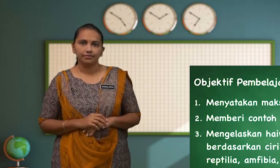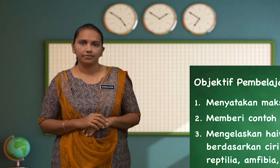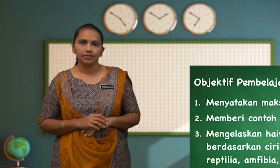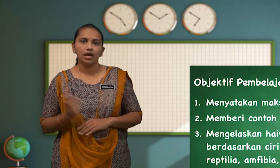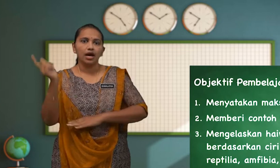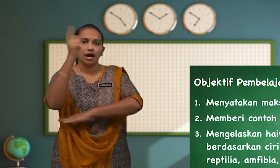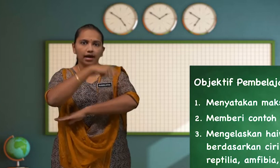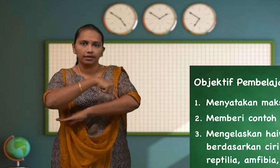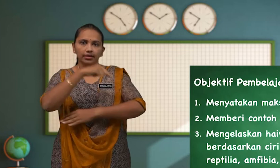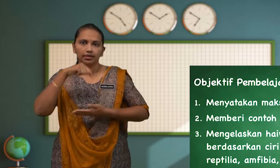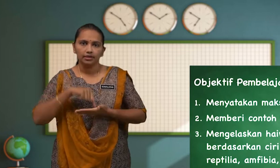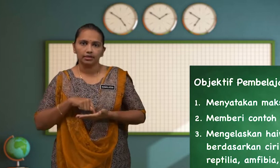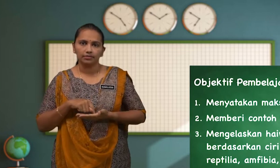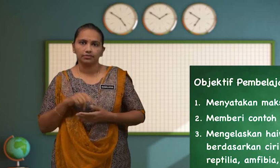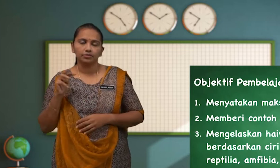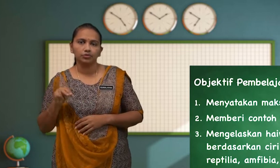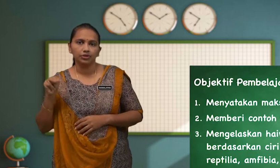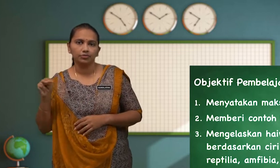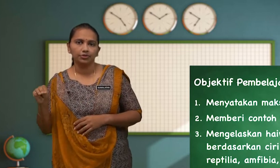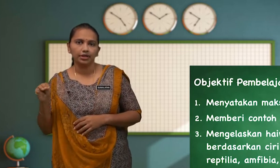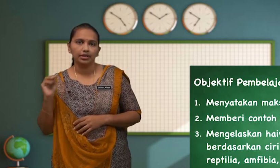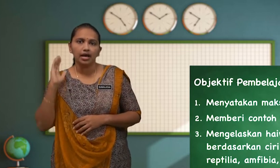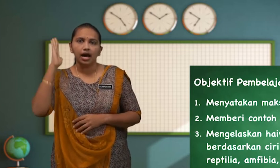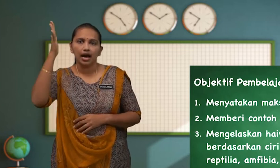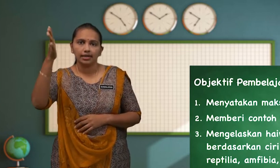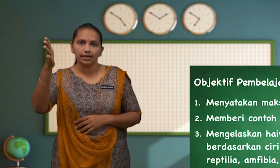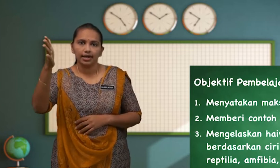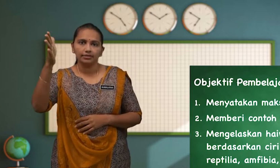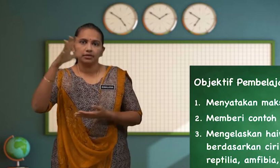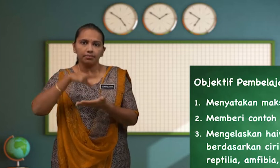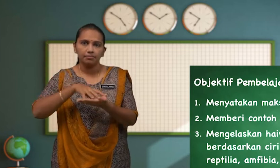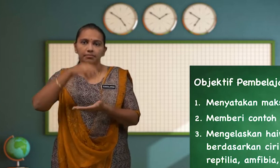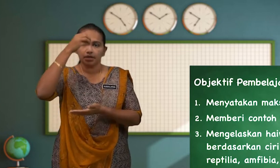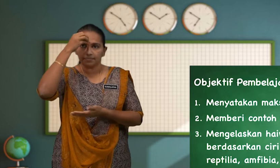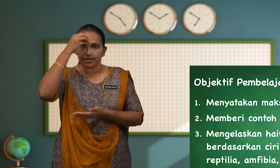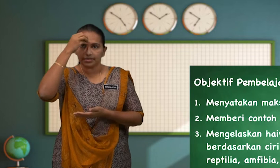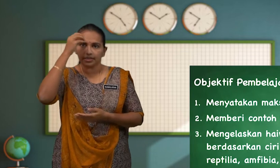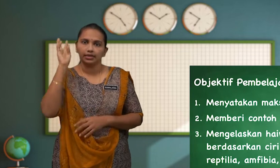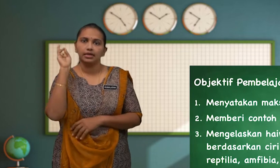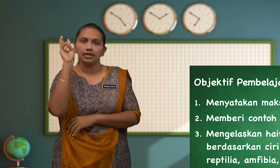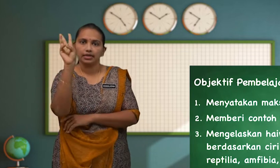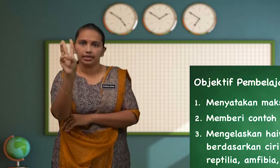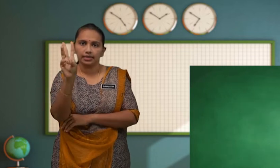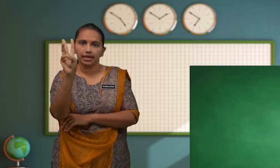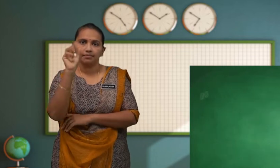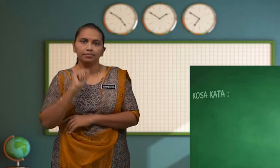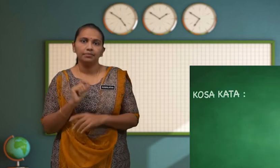Hari ini Murid-murid akan mempelajari Enam